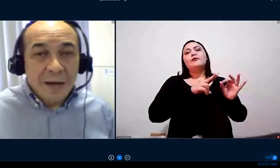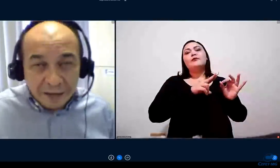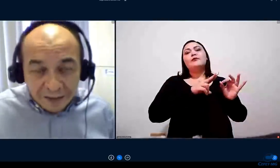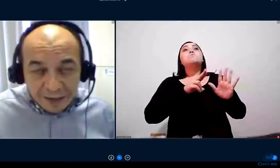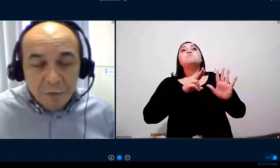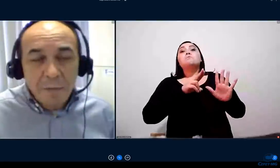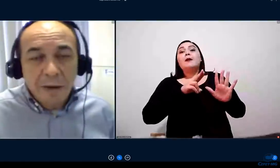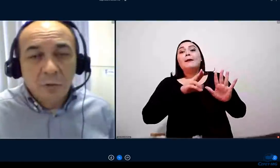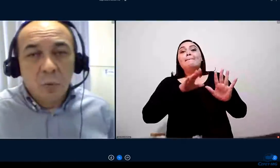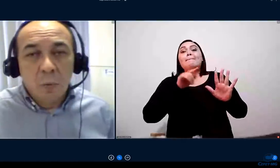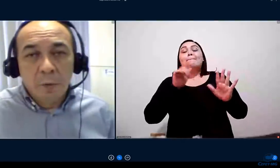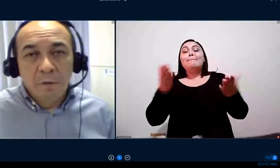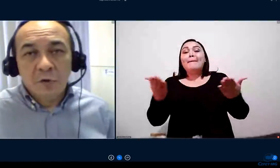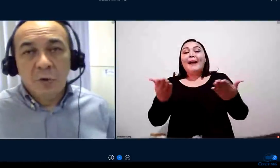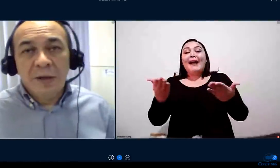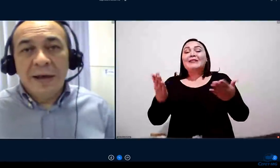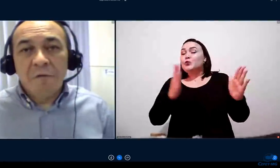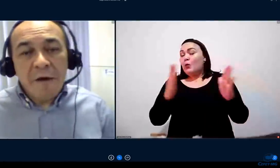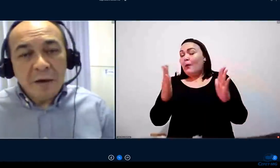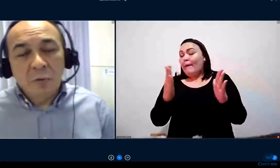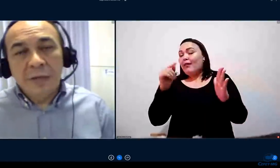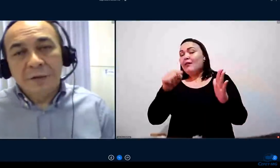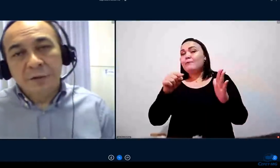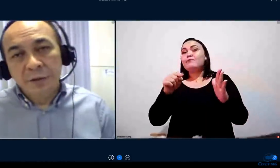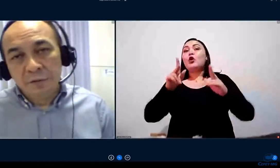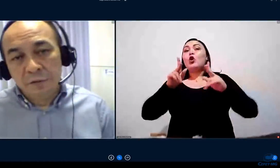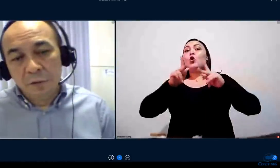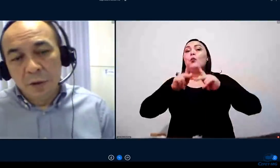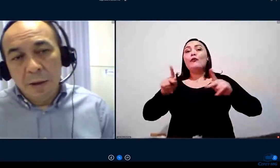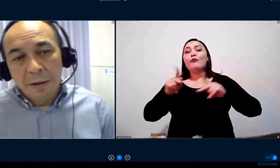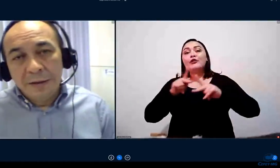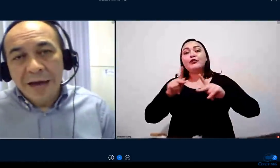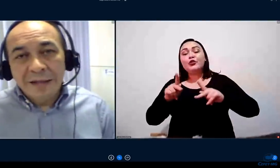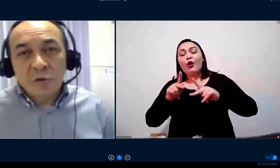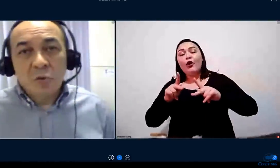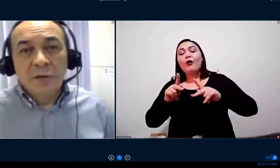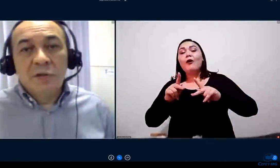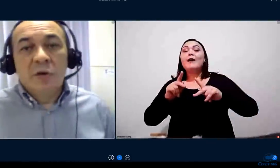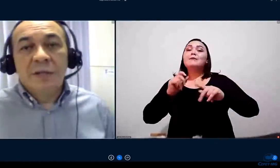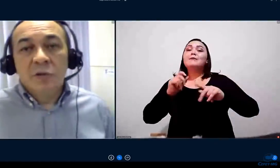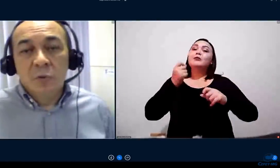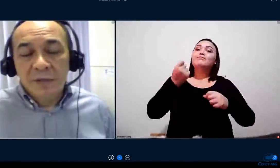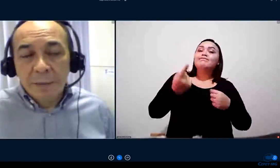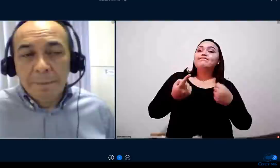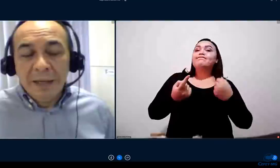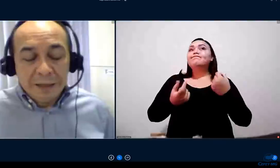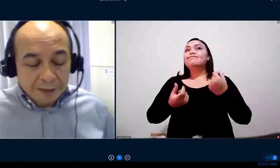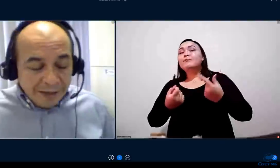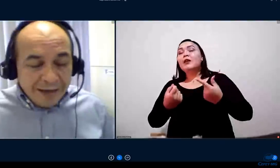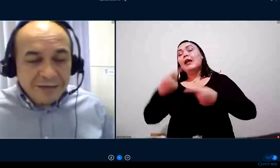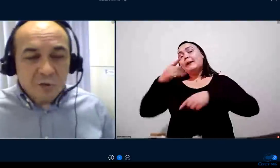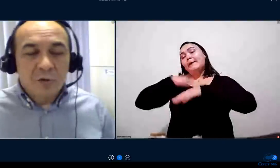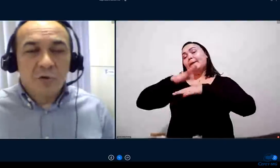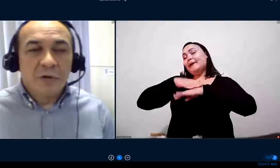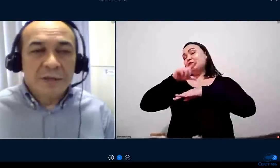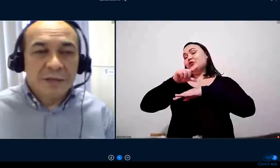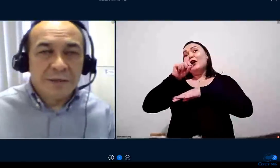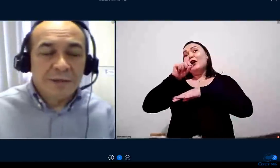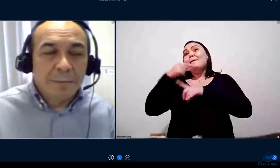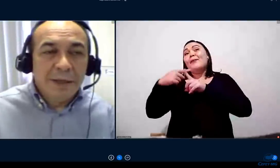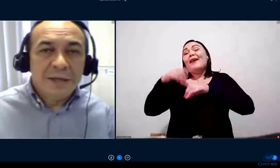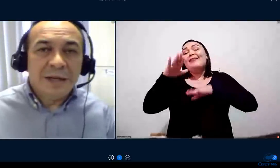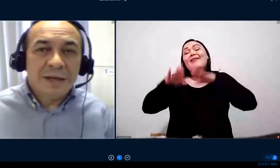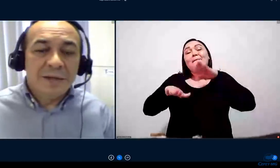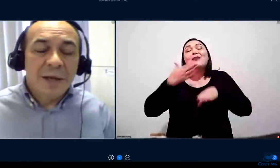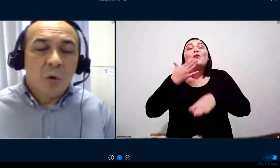para naquele momento, o professor era facultativo, dadas as condições da sua disciplina, e essas condições dessas